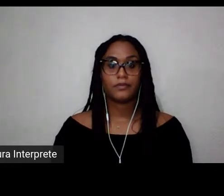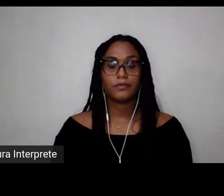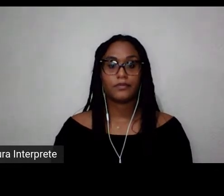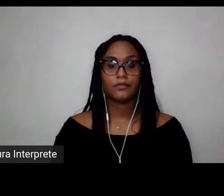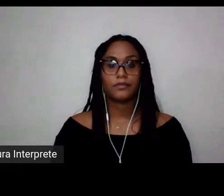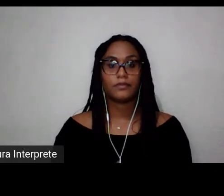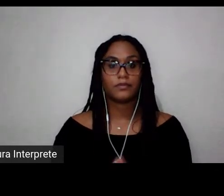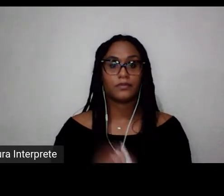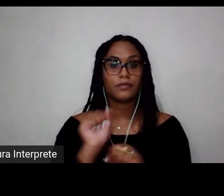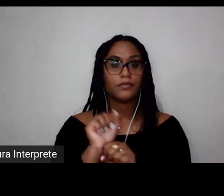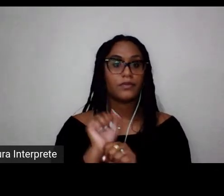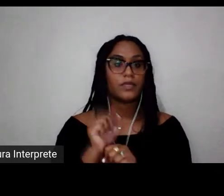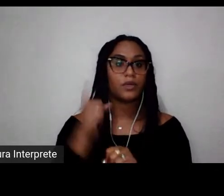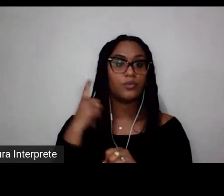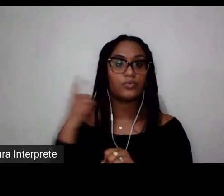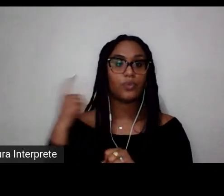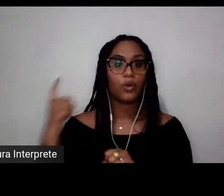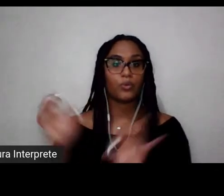estávamos sem som Tchau